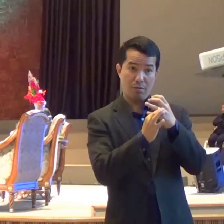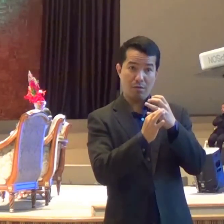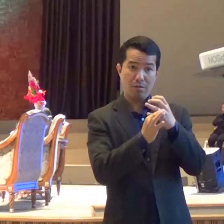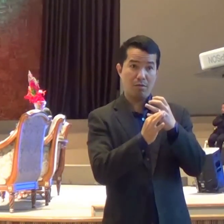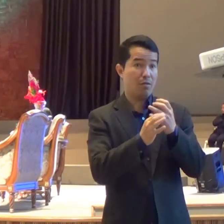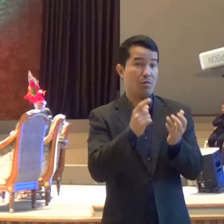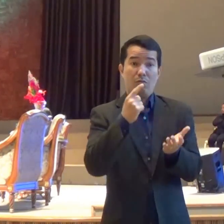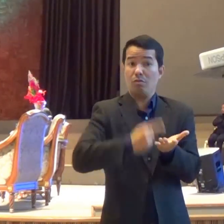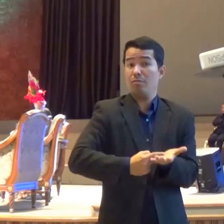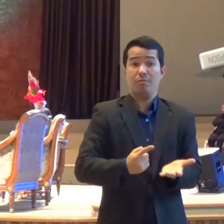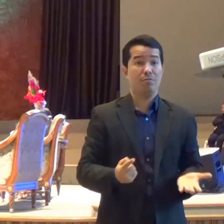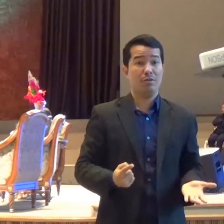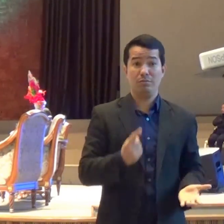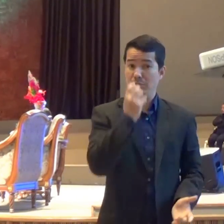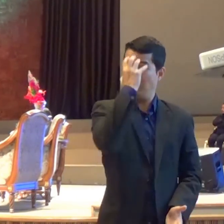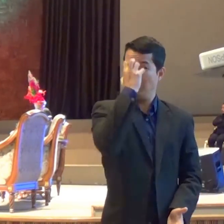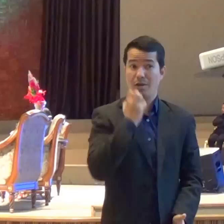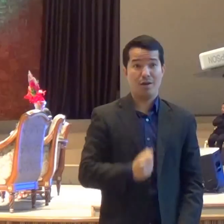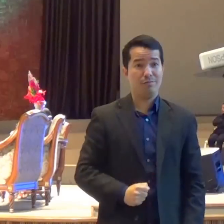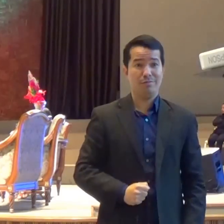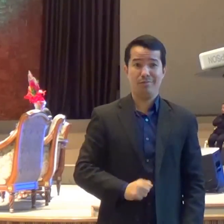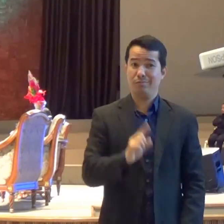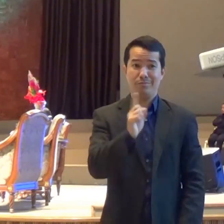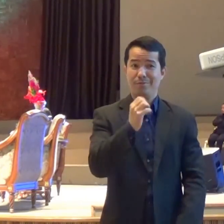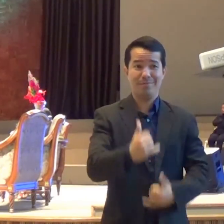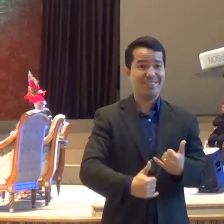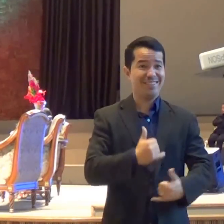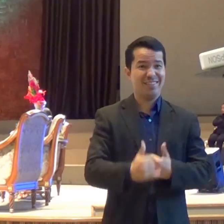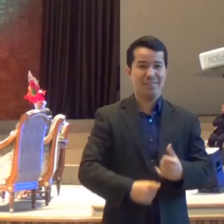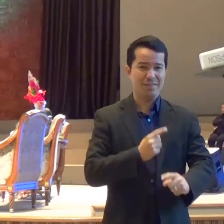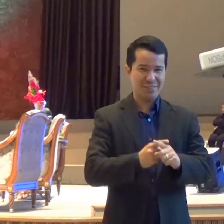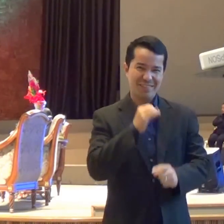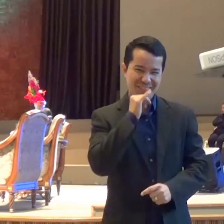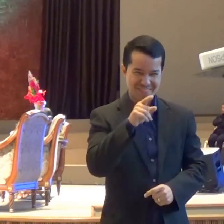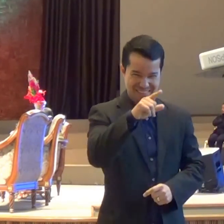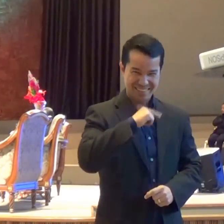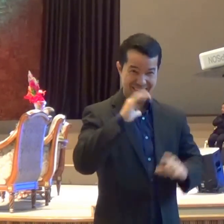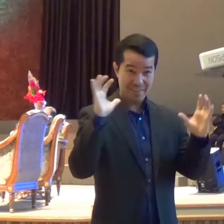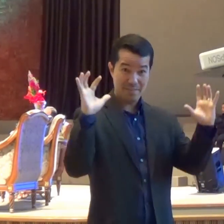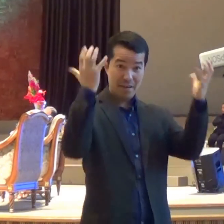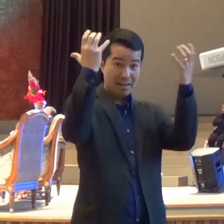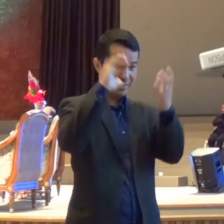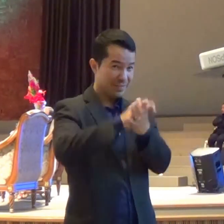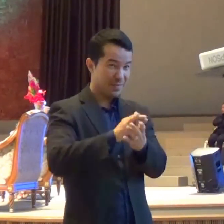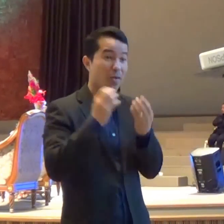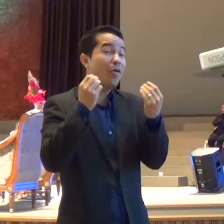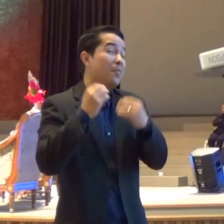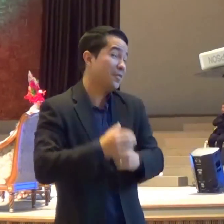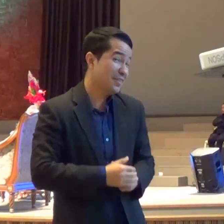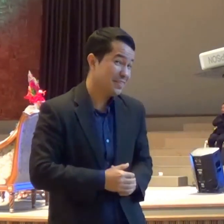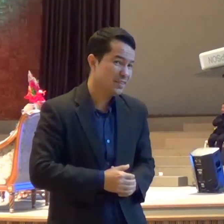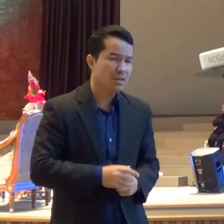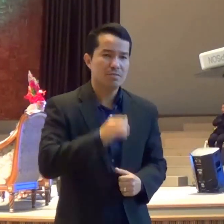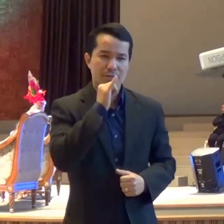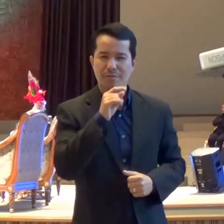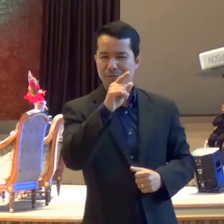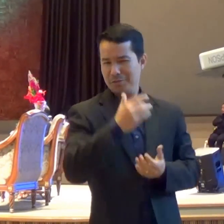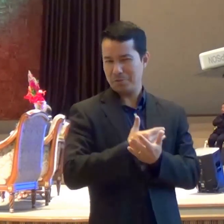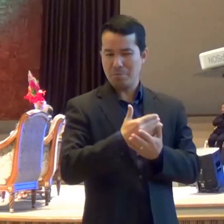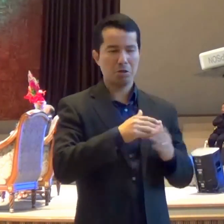negócio De festa De noivado A gente Gosta de alguém A gente Se envolve Com alguém E de repente Chega um dia Que